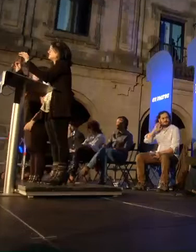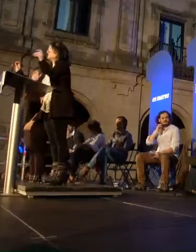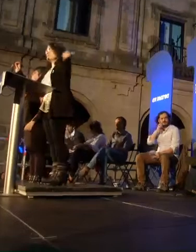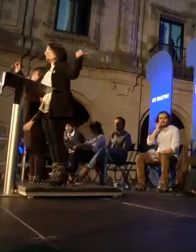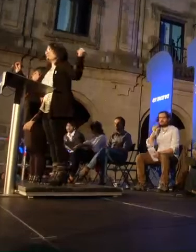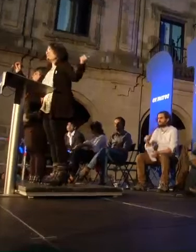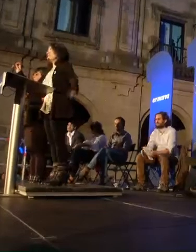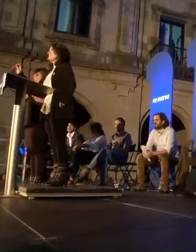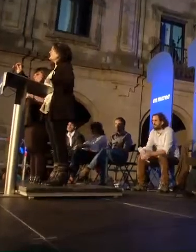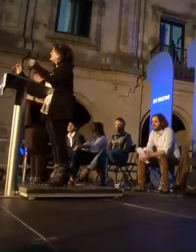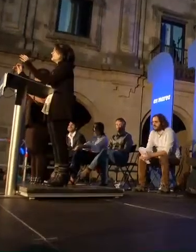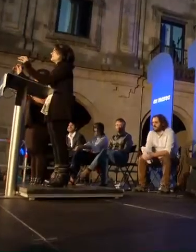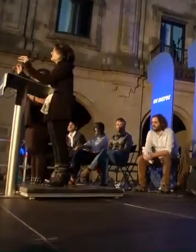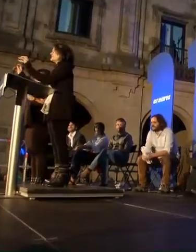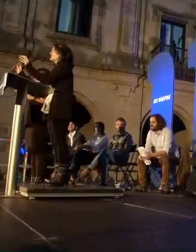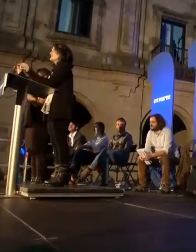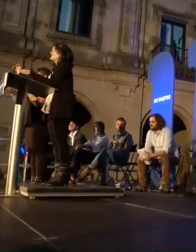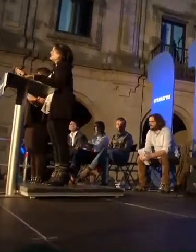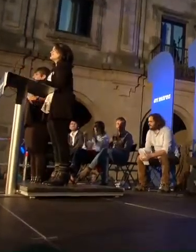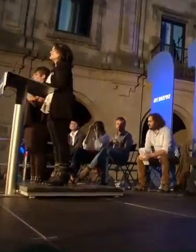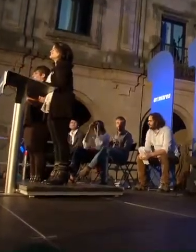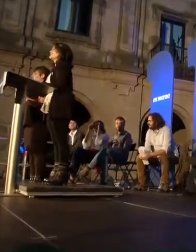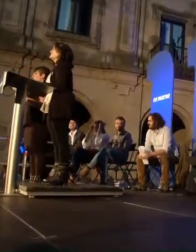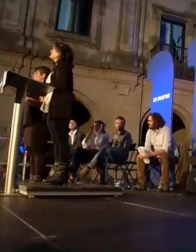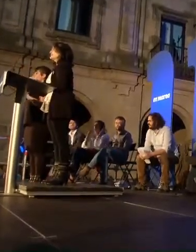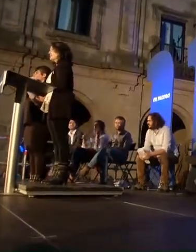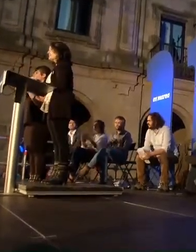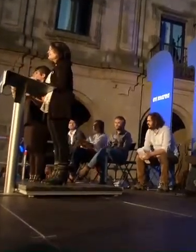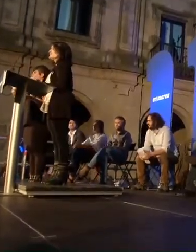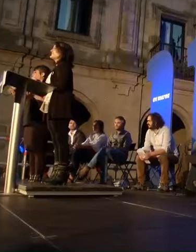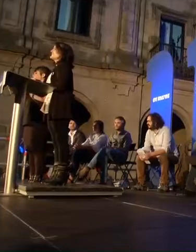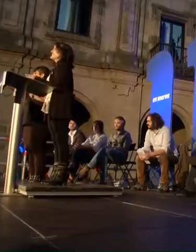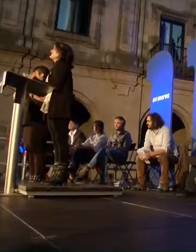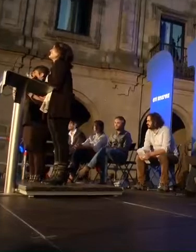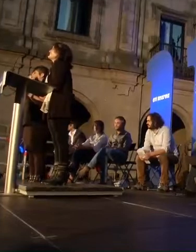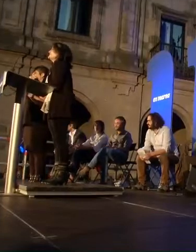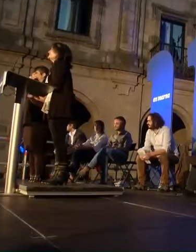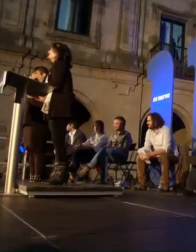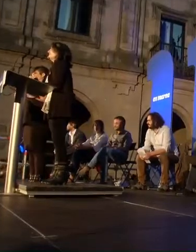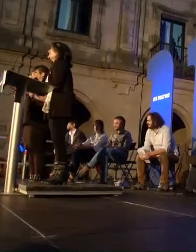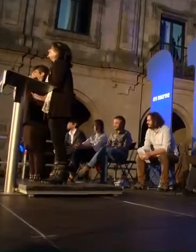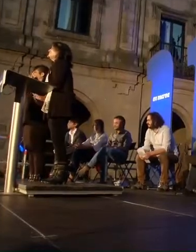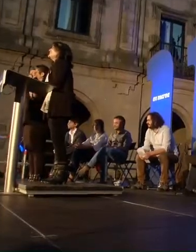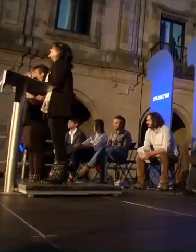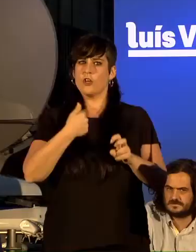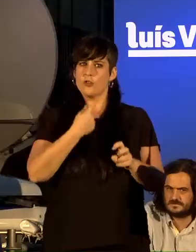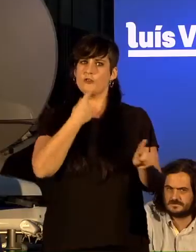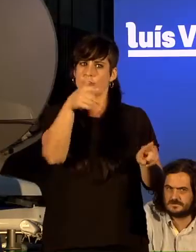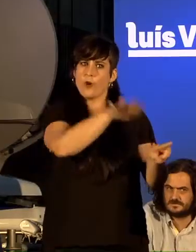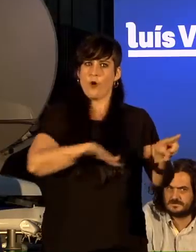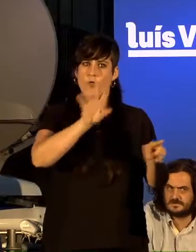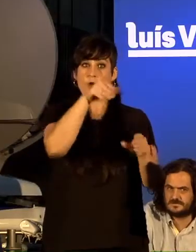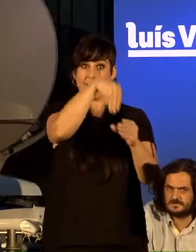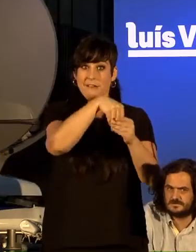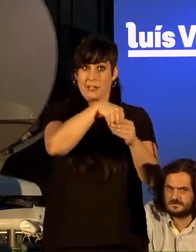Eu tamén son música como Davide, o Lino é da mesma terra das vegas do siglo, digo que a Lino, en de Terra Galiza, este 25, tamén se